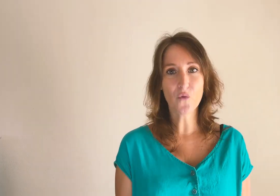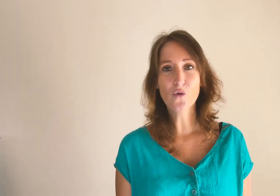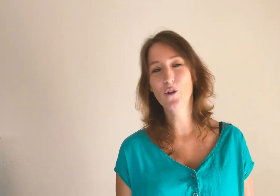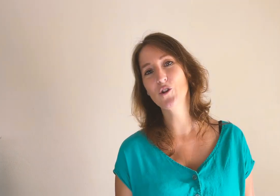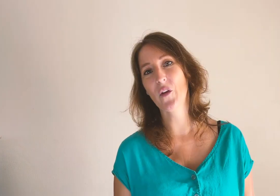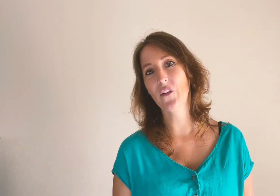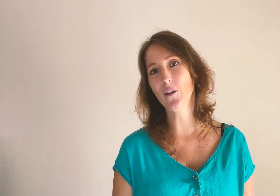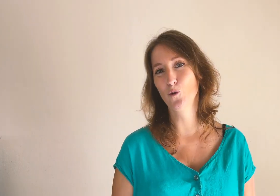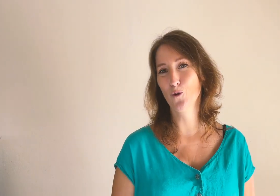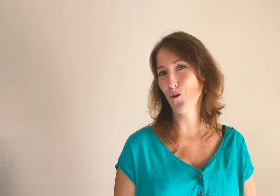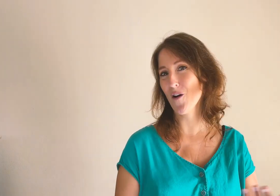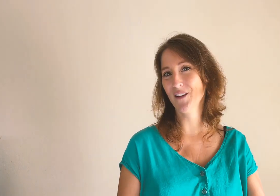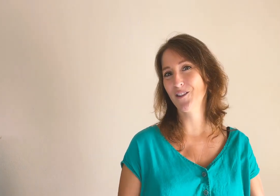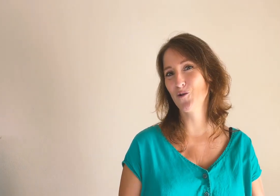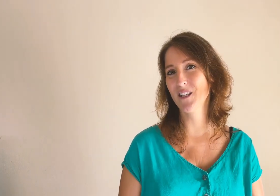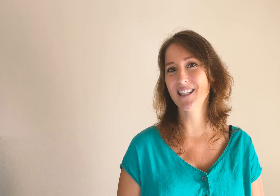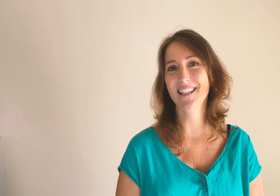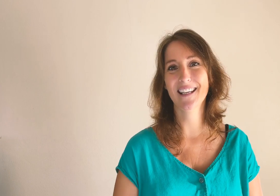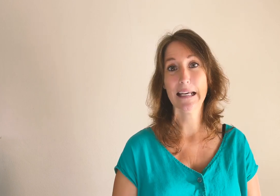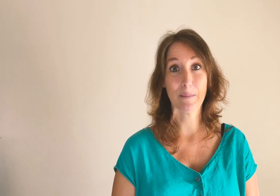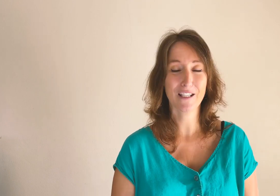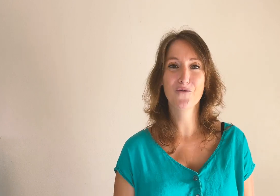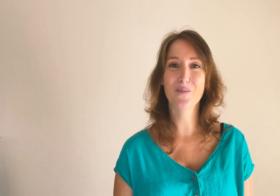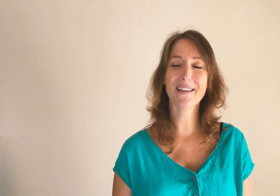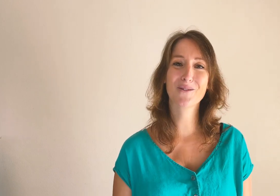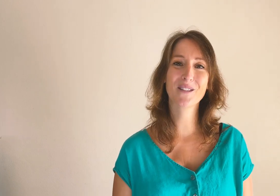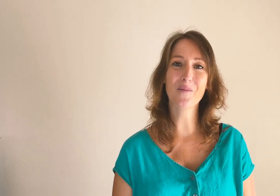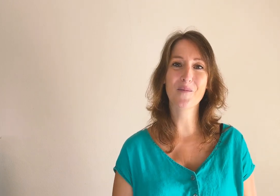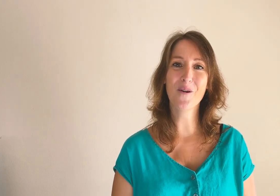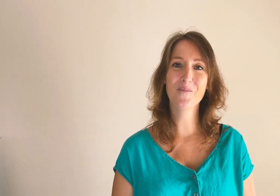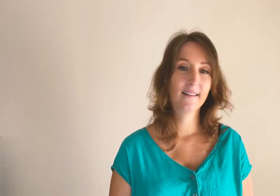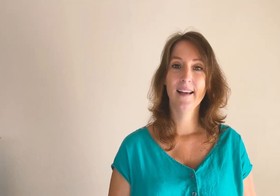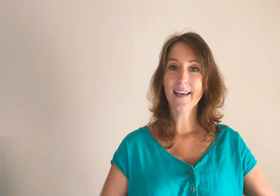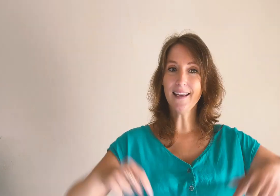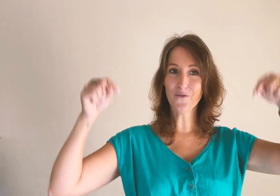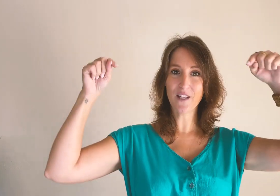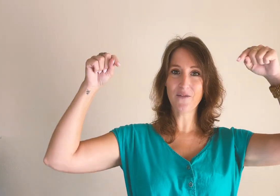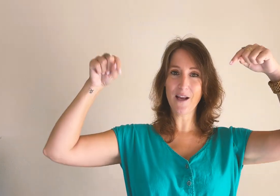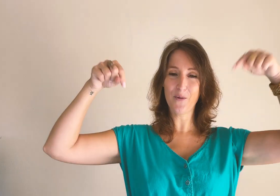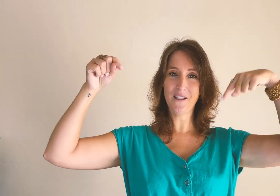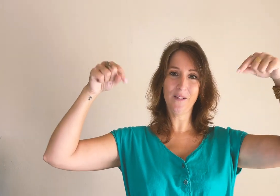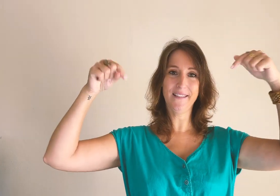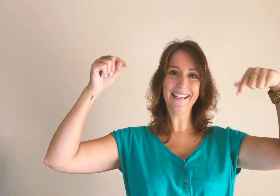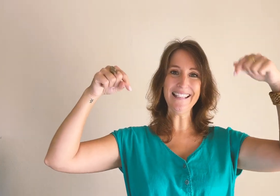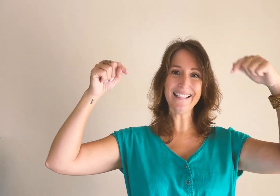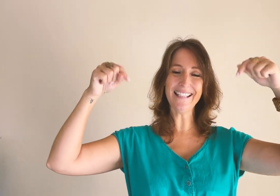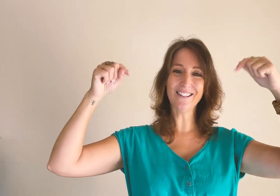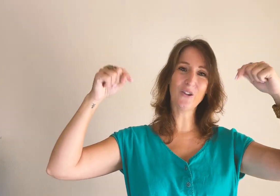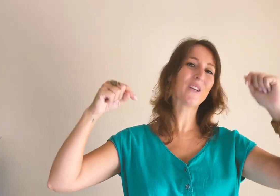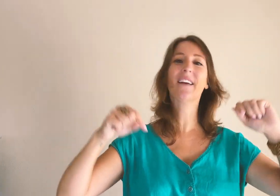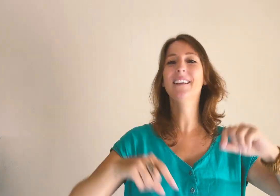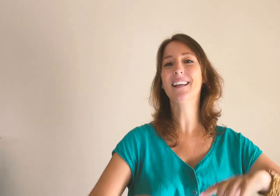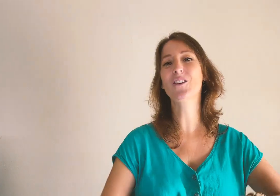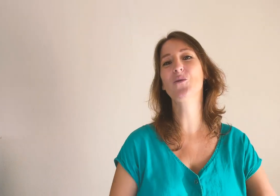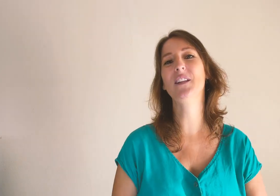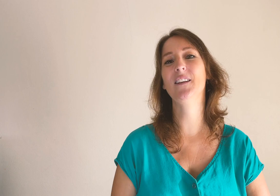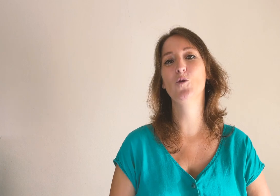vous que je fais ça, donc autant avoir des sujets qui vous plaisent, tout simplement. Et vous avez la possibilité ici de regarder quelques vidéos